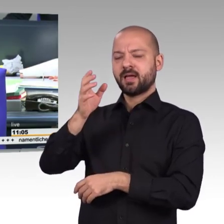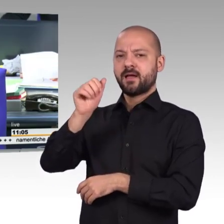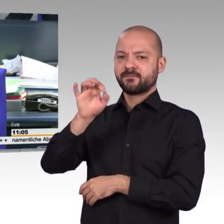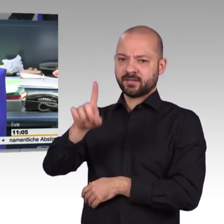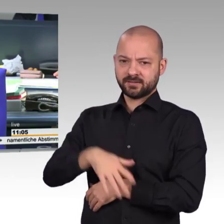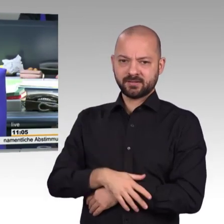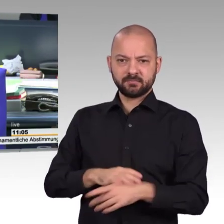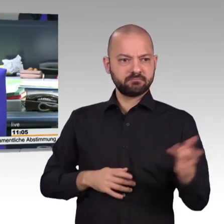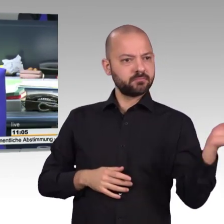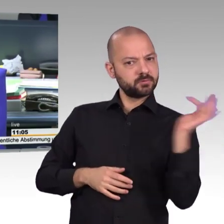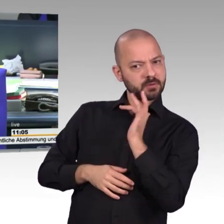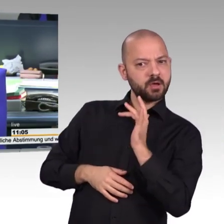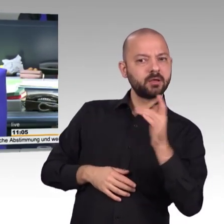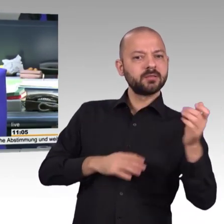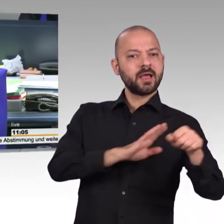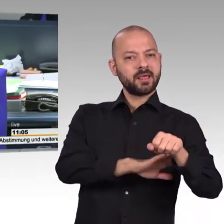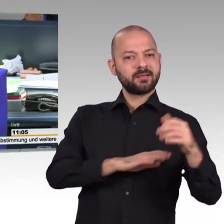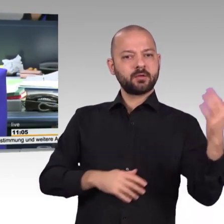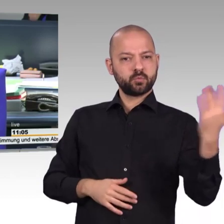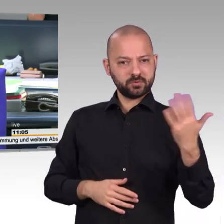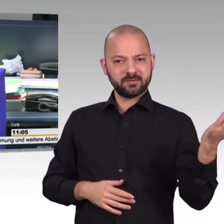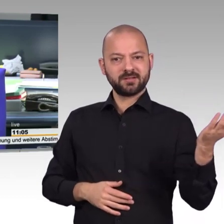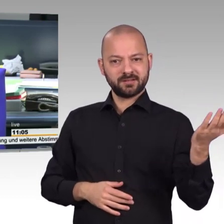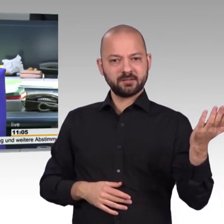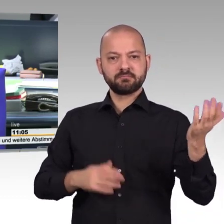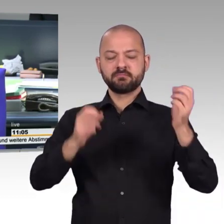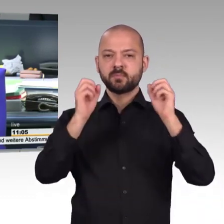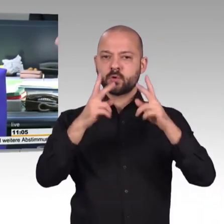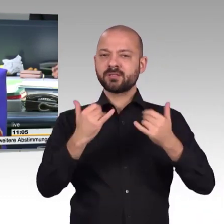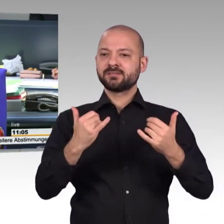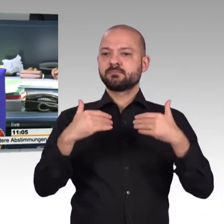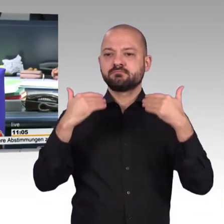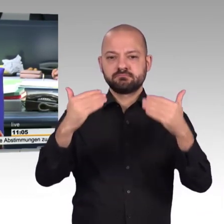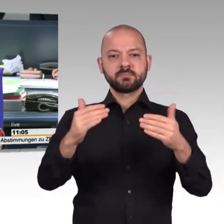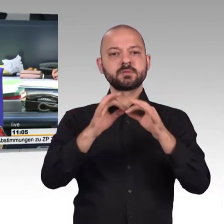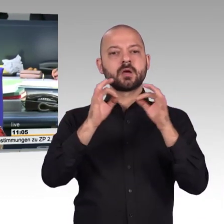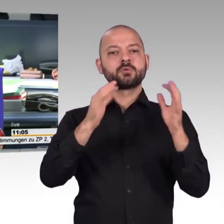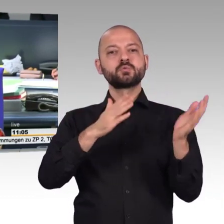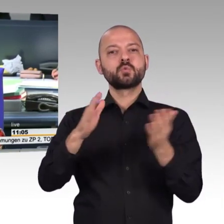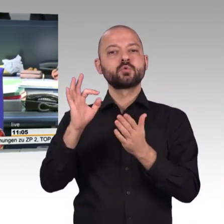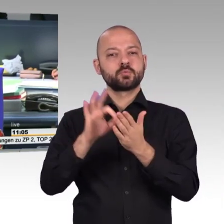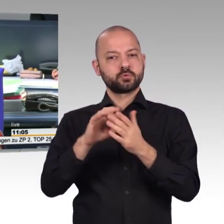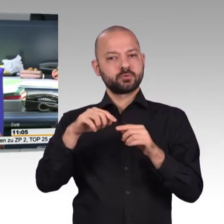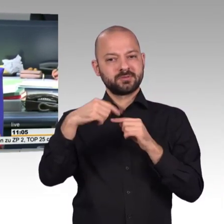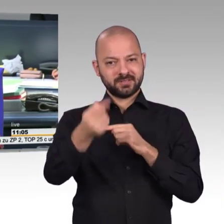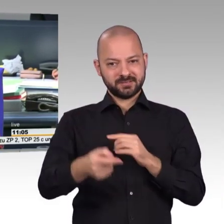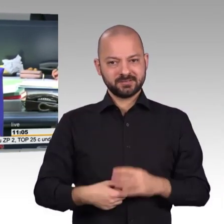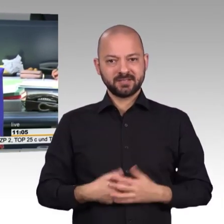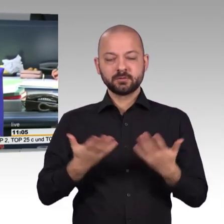Fraktion der FDP mit dem Titel Recht auf Verschlüsselung, Privatsphäre und Sicherheit